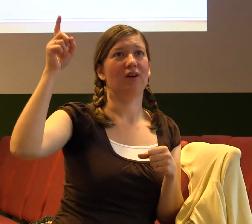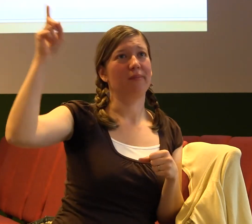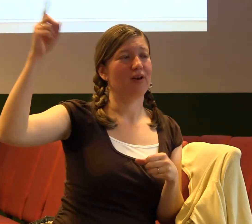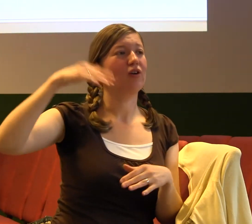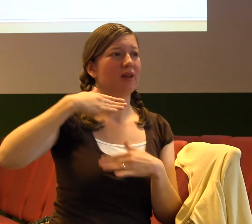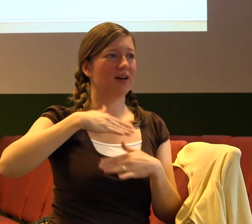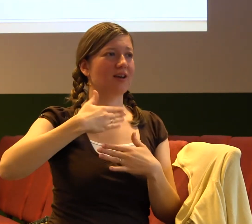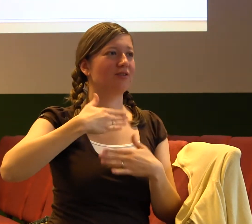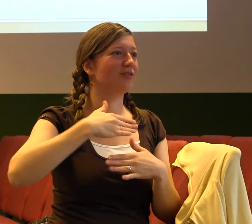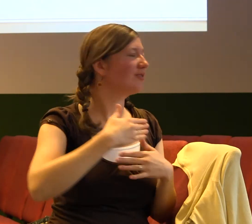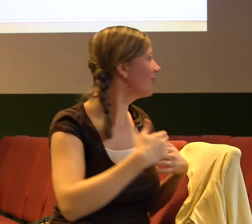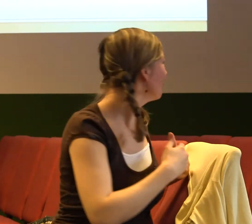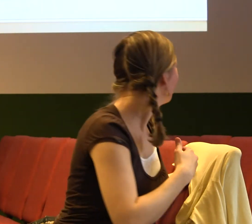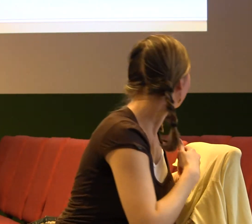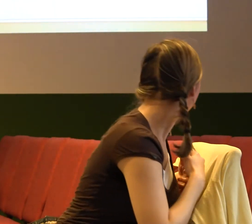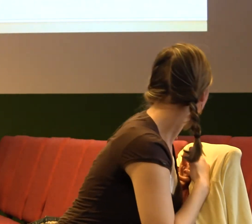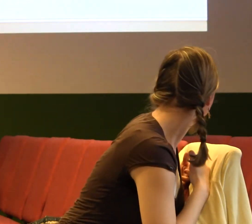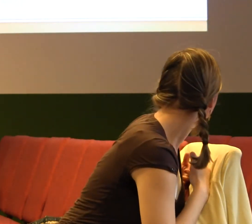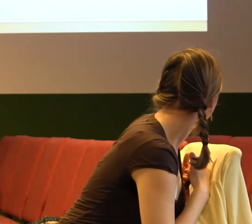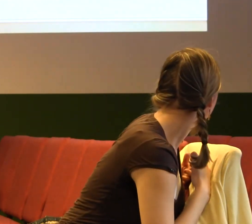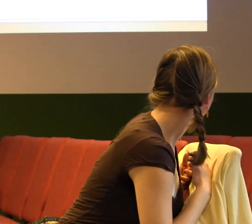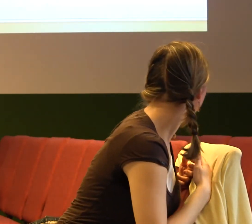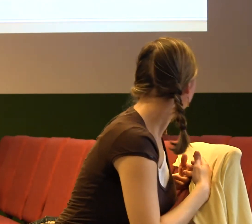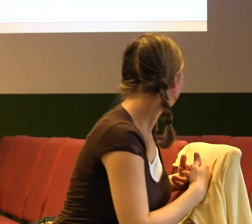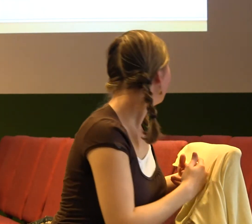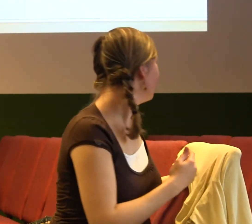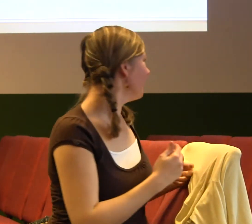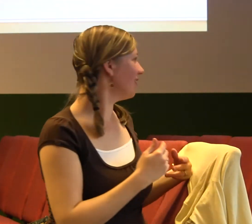Kolik hodin denně strávím prací nebo studiem?